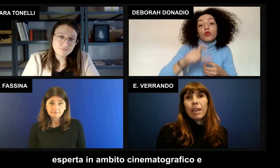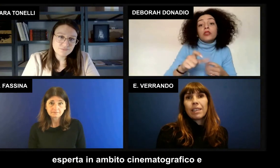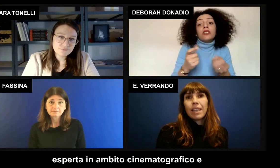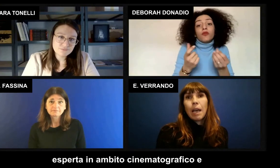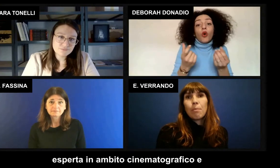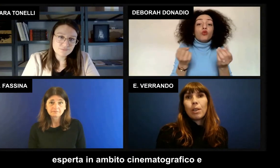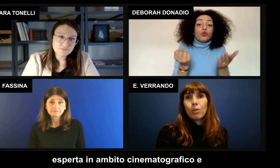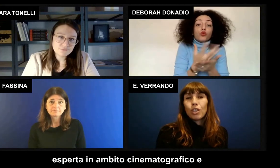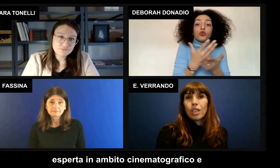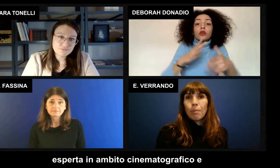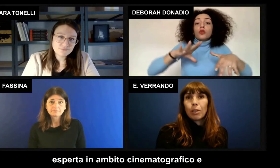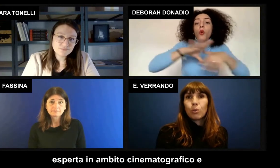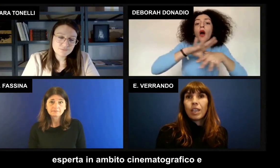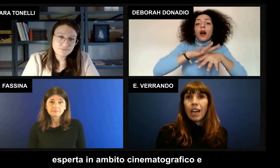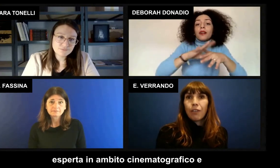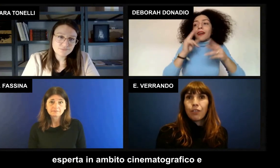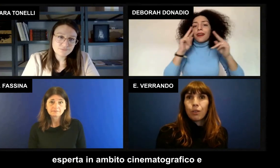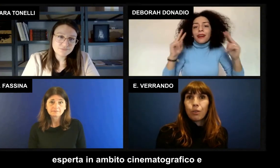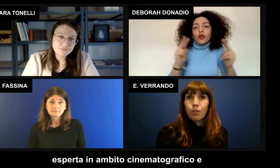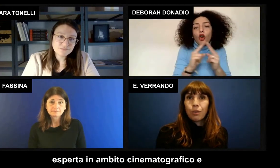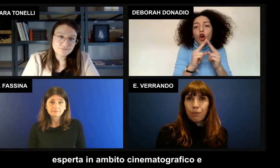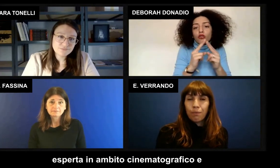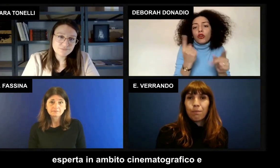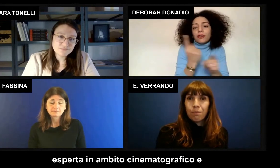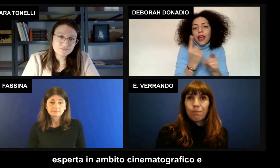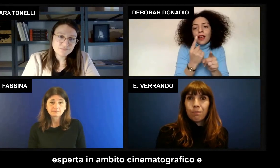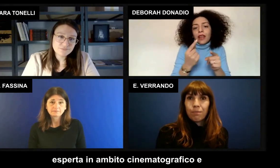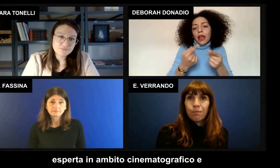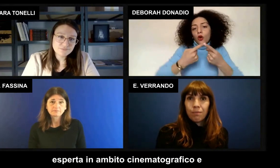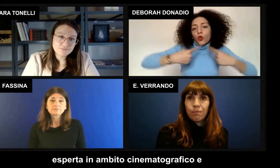esperta in ambito cinematografico